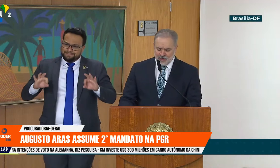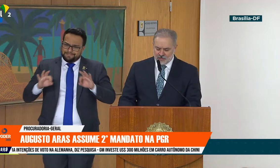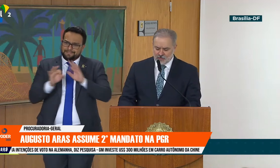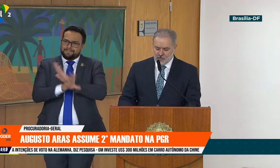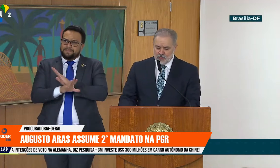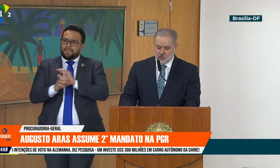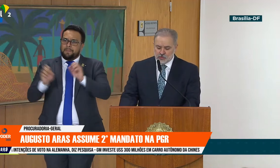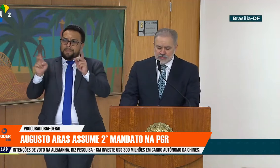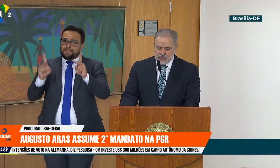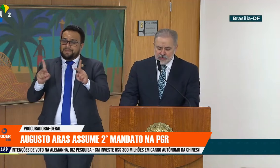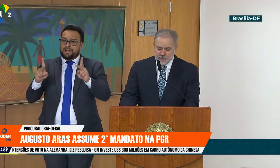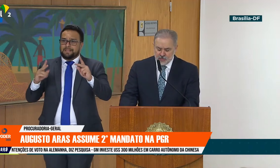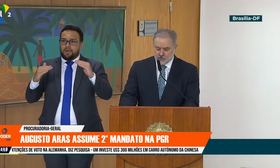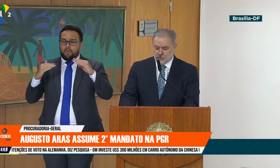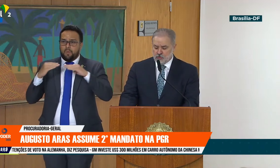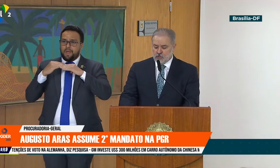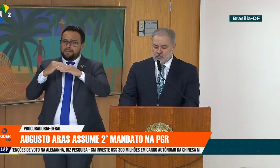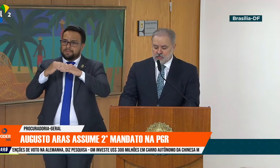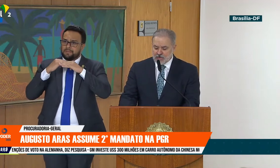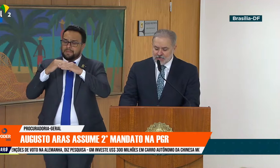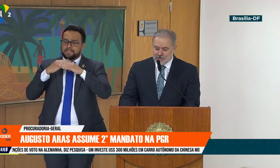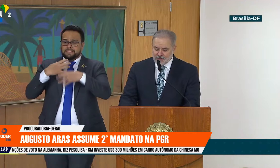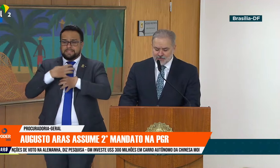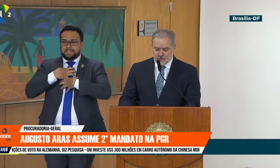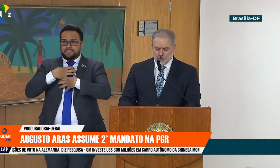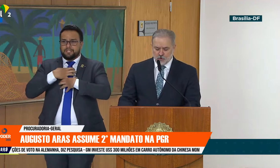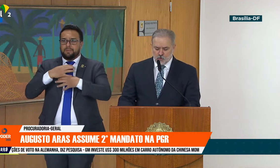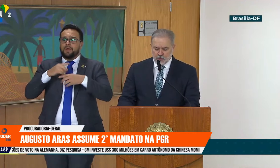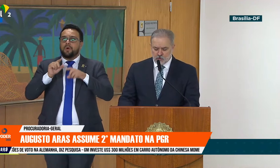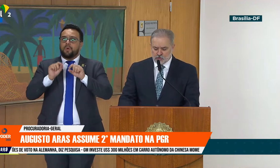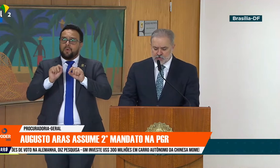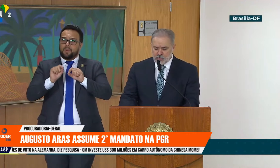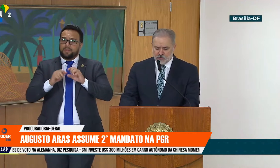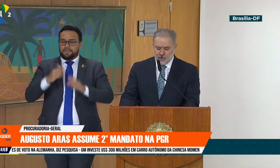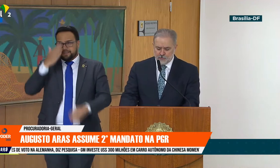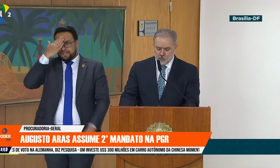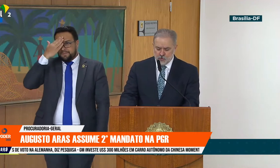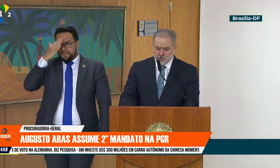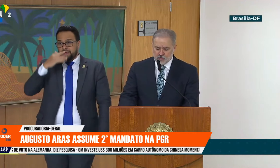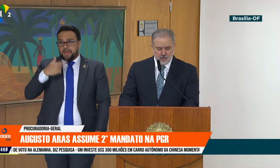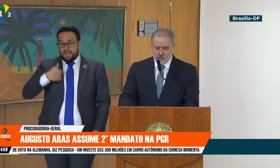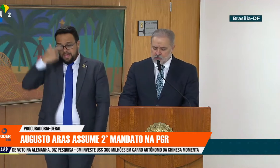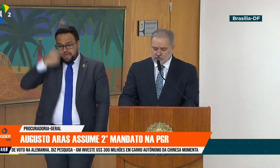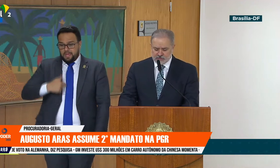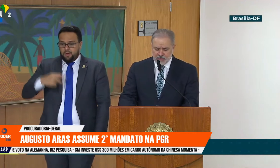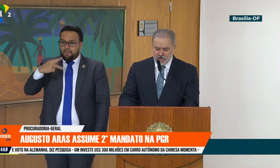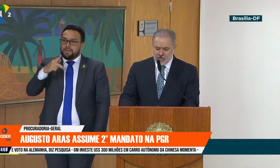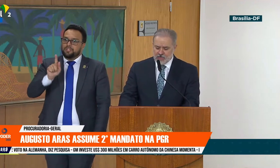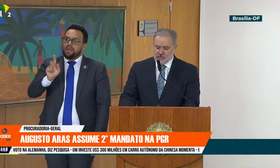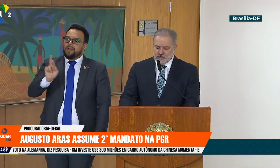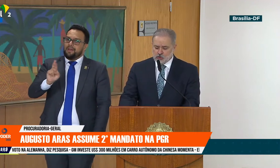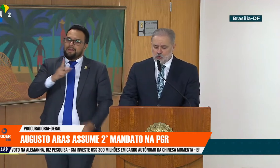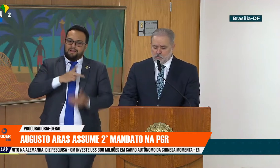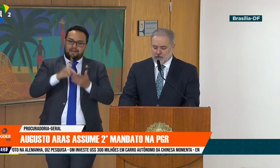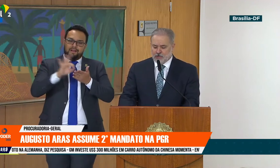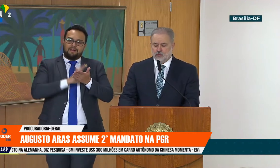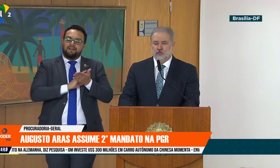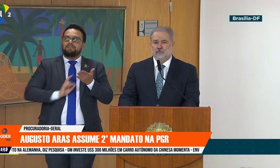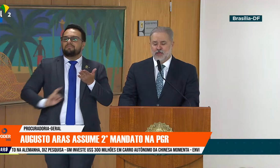estabilidade, do sentimento de que a caneta do Procurador-Geral da República não será